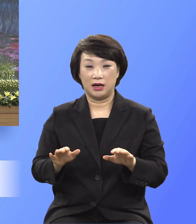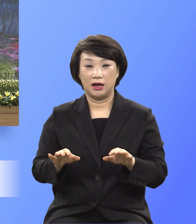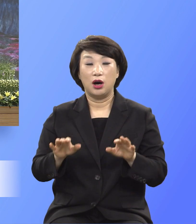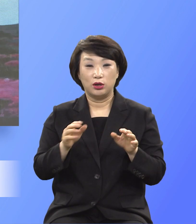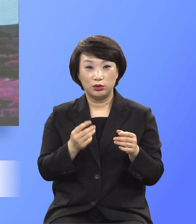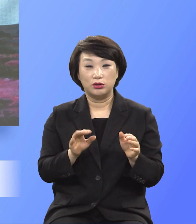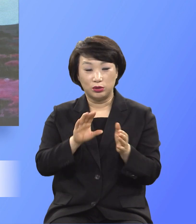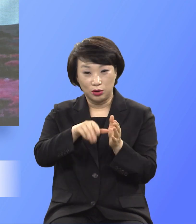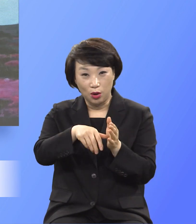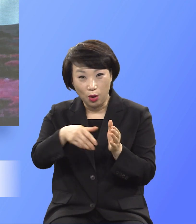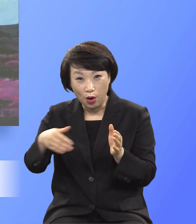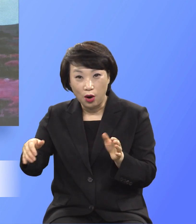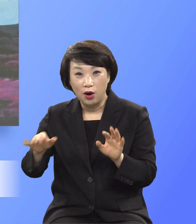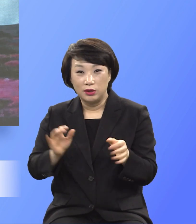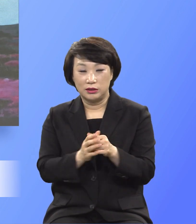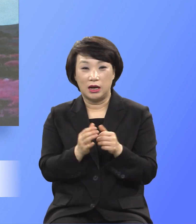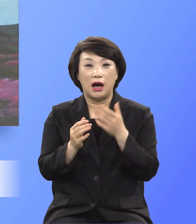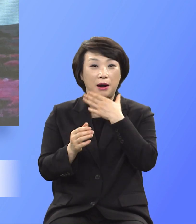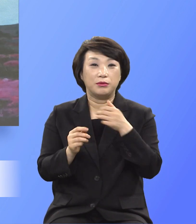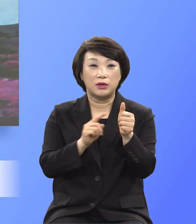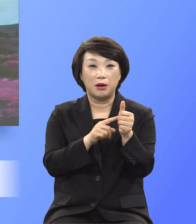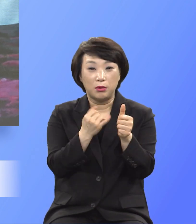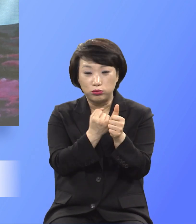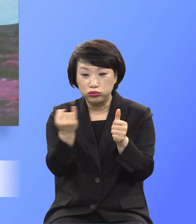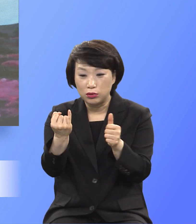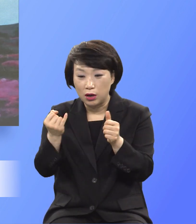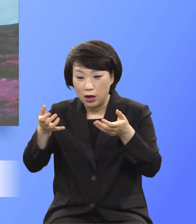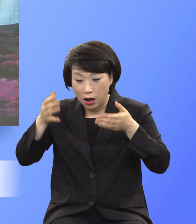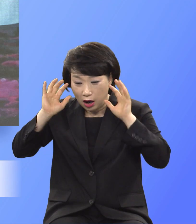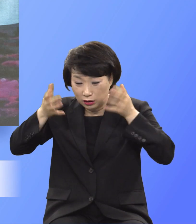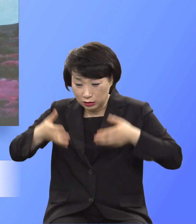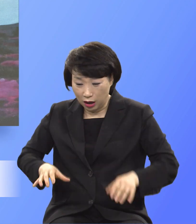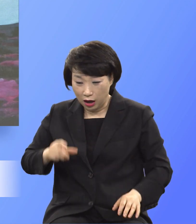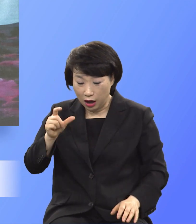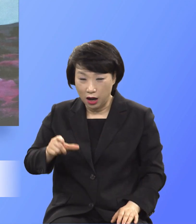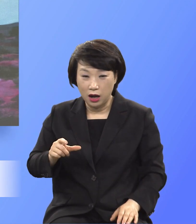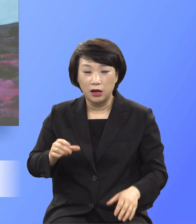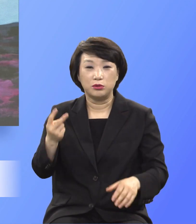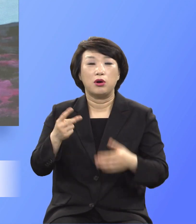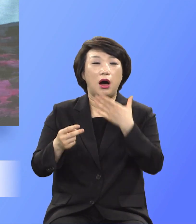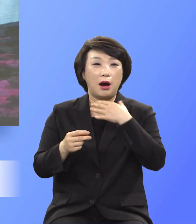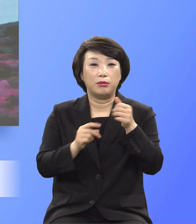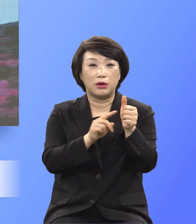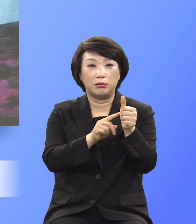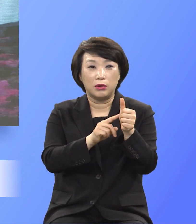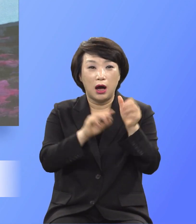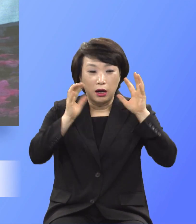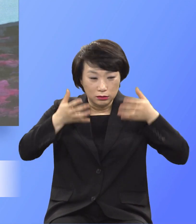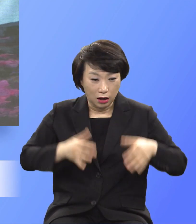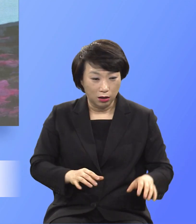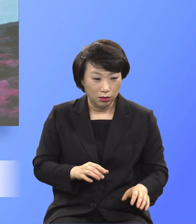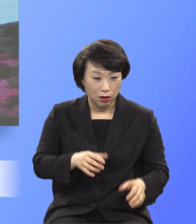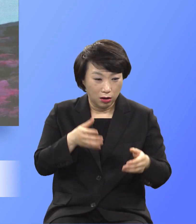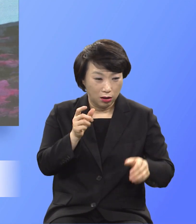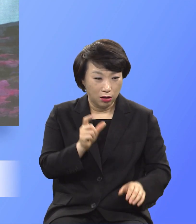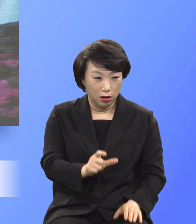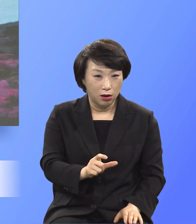애기를 낳을 수 없고 또 아브라함도 아이를 생산할 수 없다고